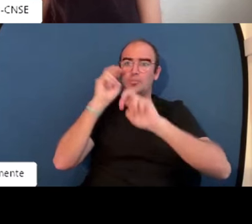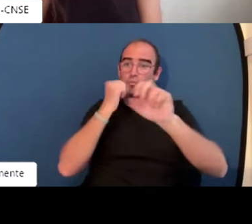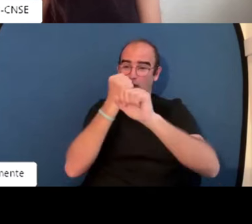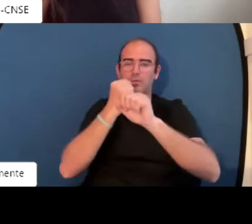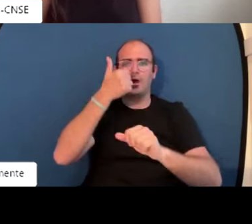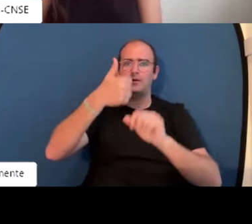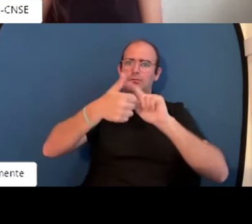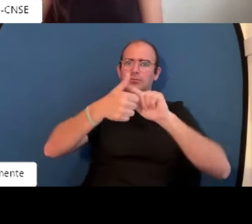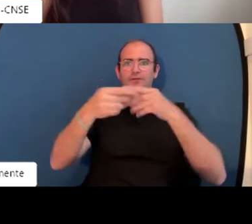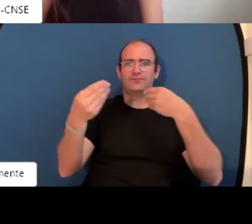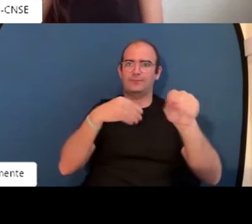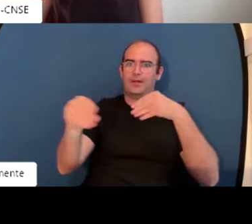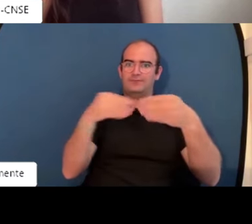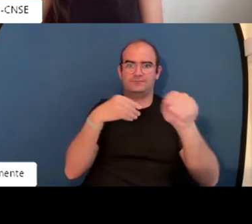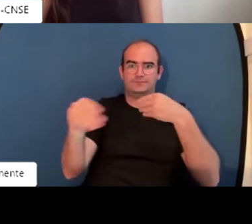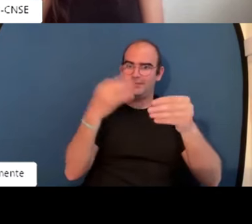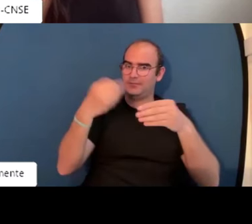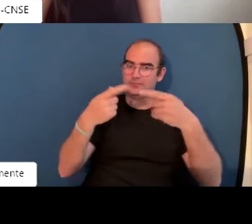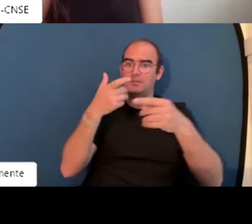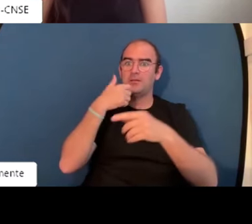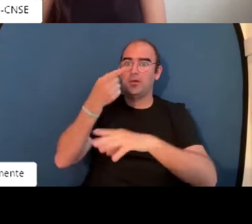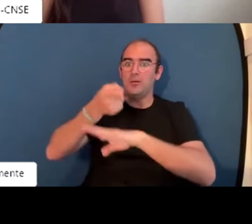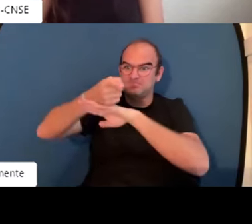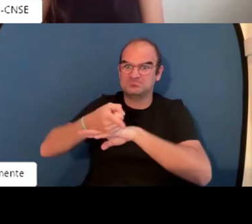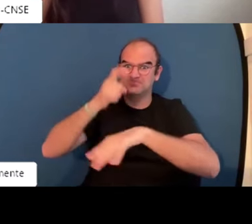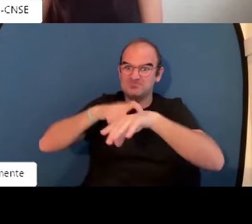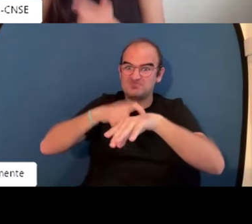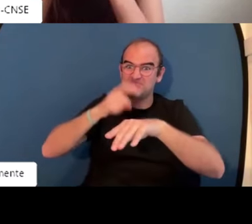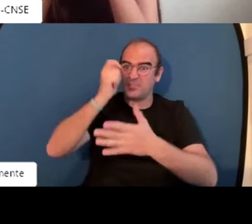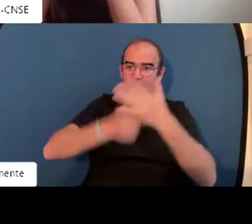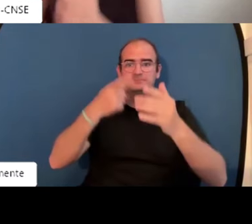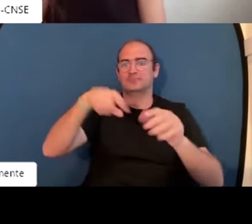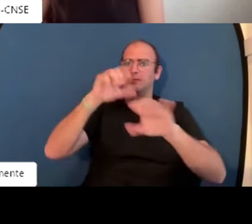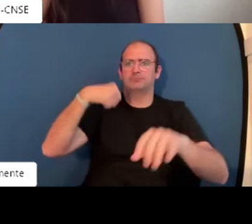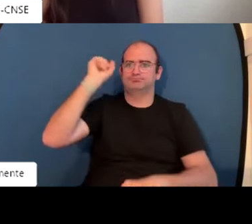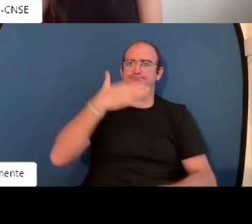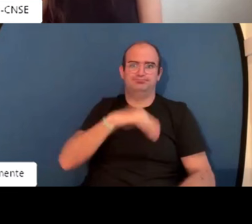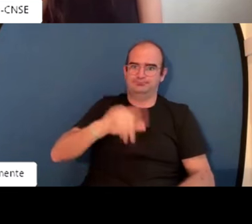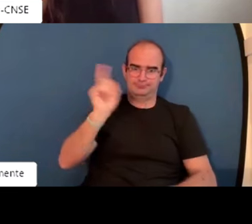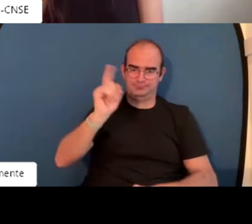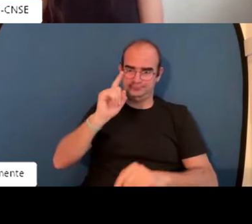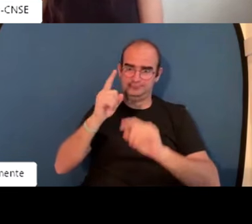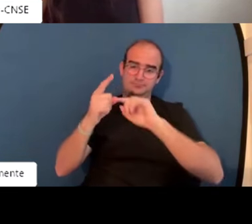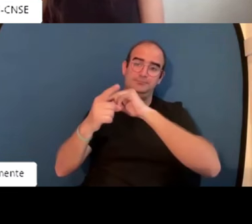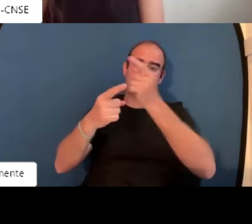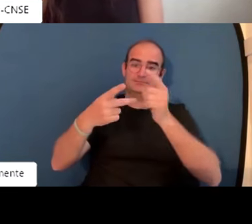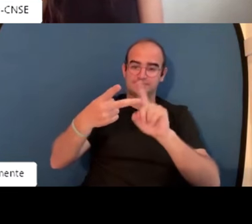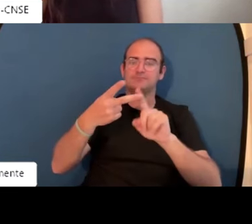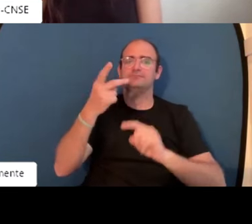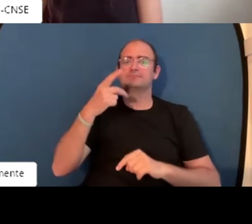grupo de la juventud se mueve mucho cuando hace una búsqueda de empleo y tiene que ser muy flexible. No puede ser